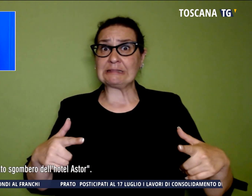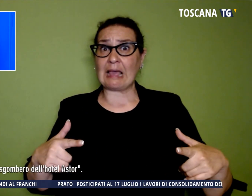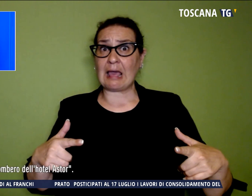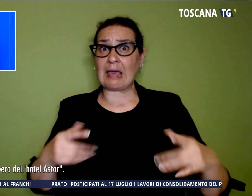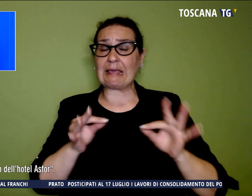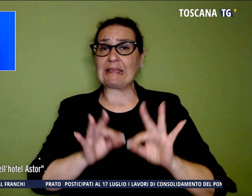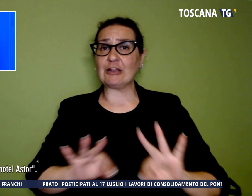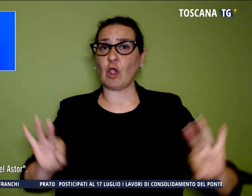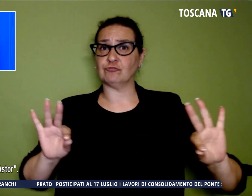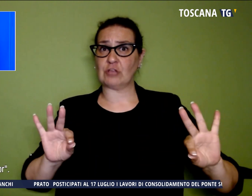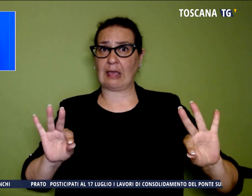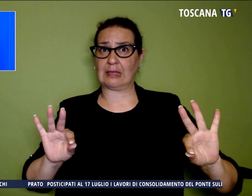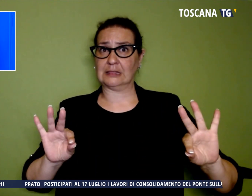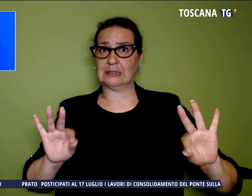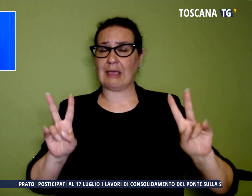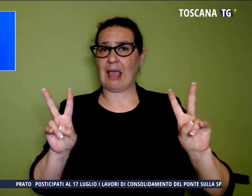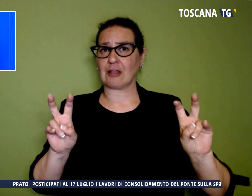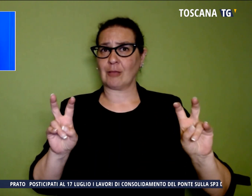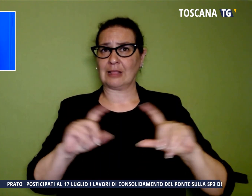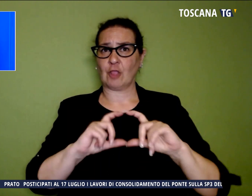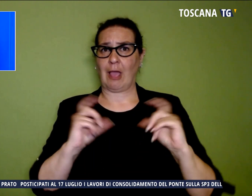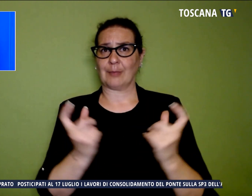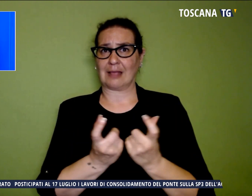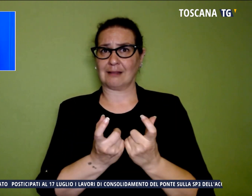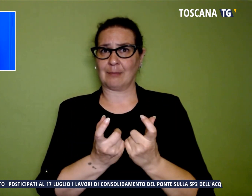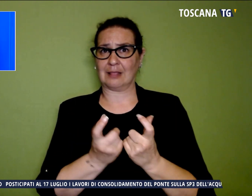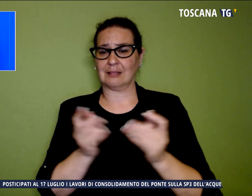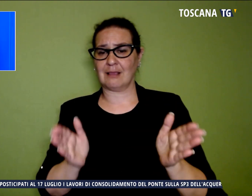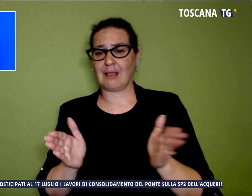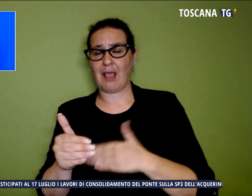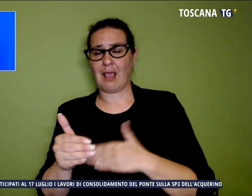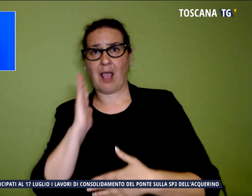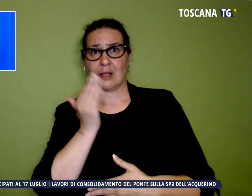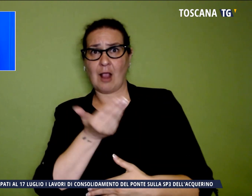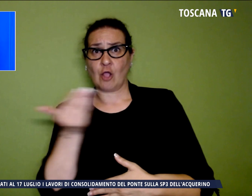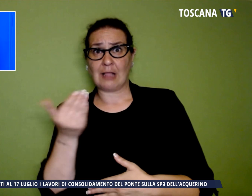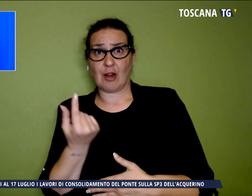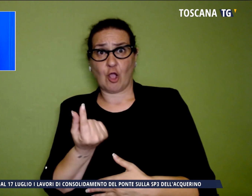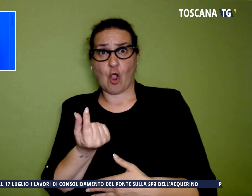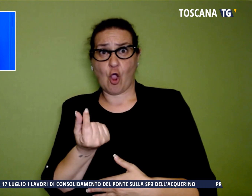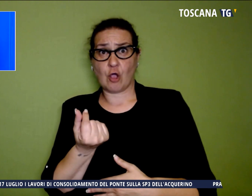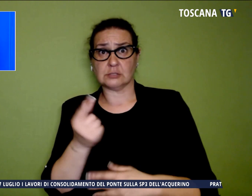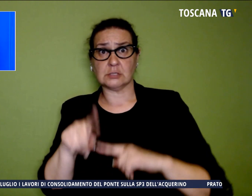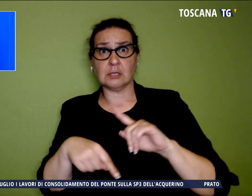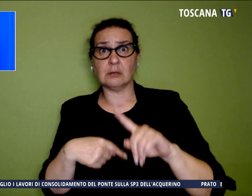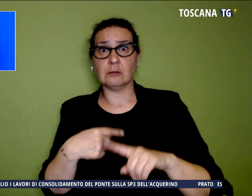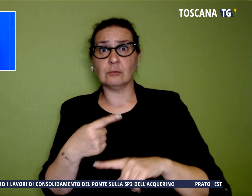appartamenti, dei costi di una camera di albergo e poi sparisce una bambina di 5 anni e